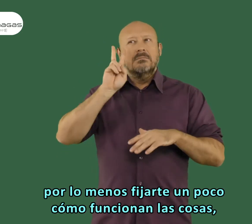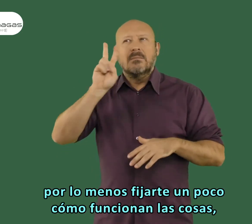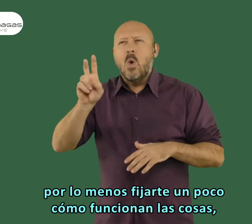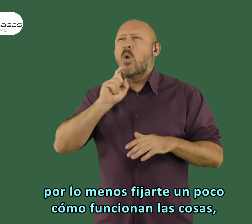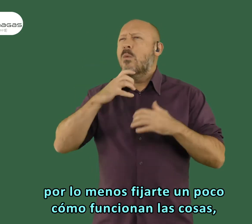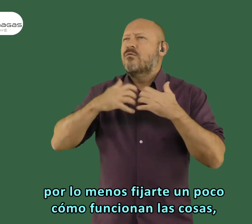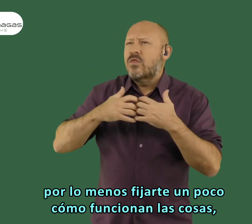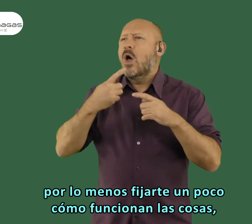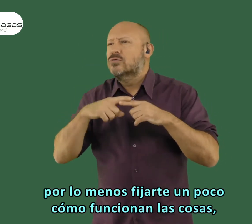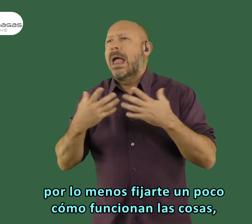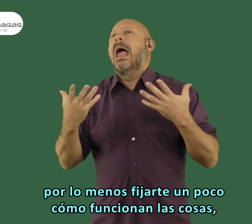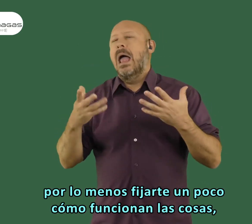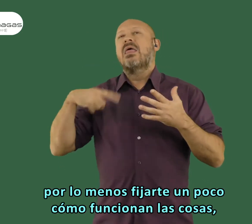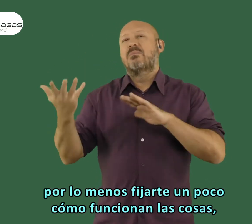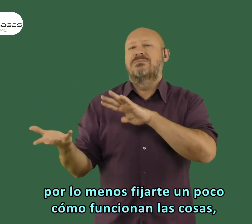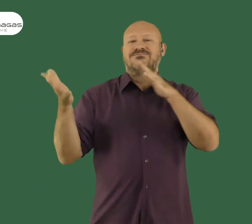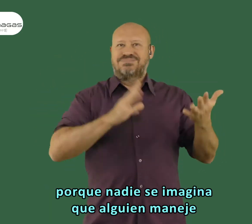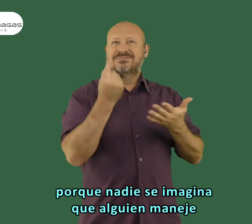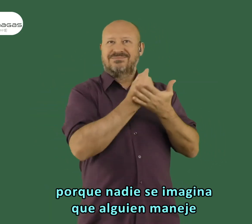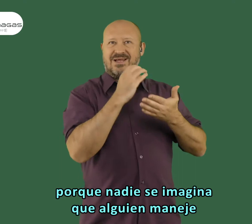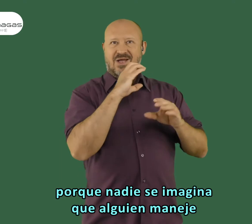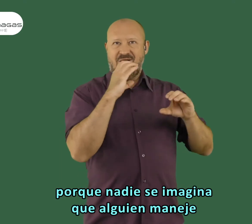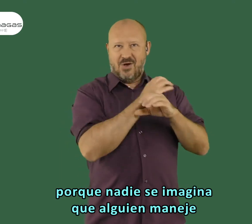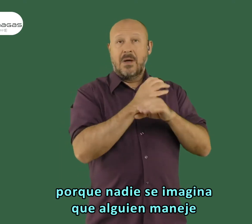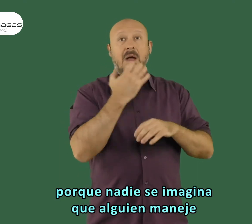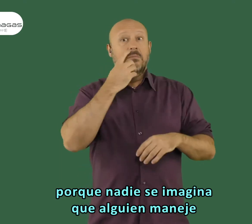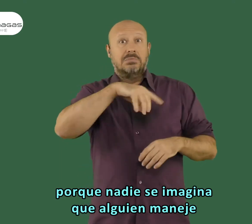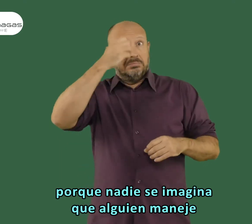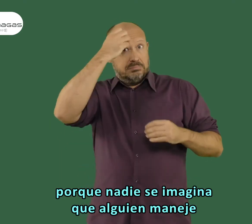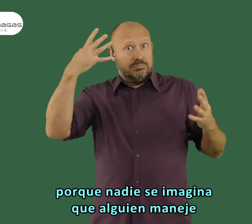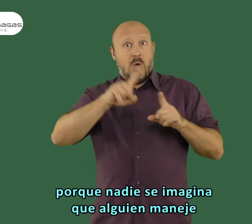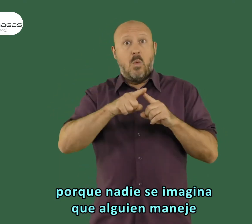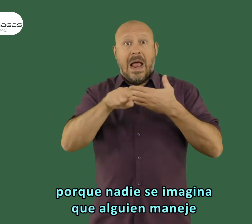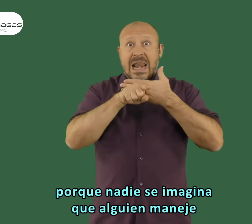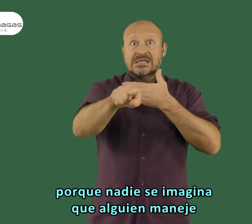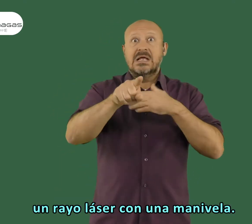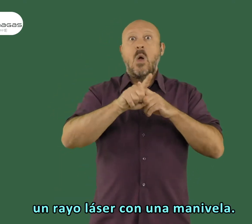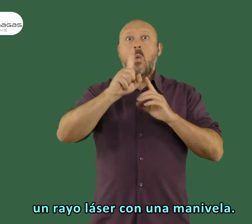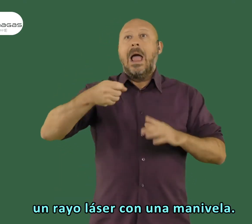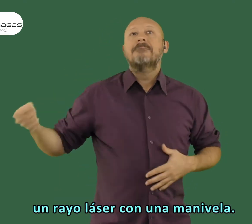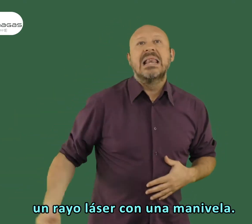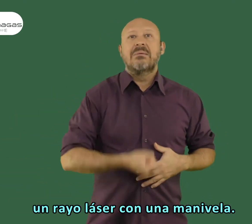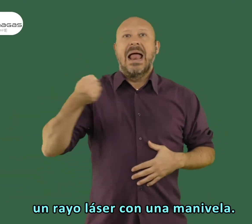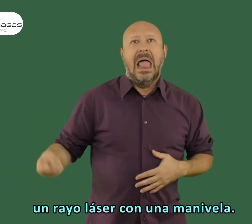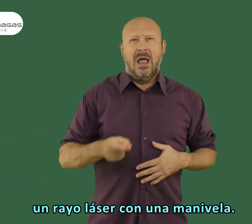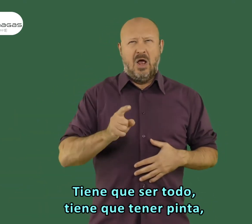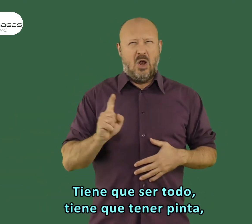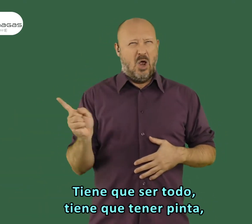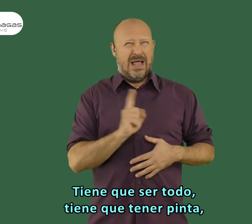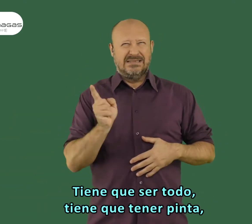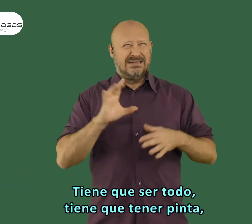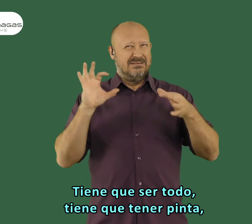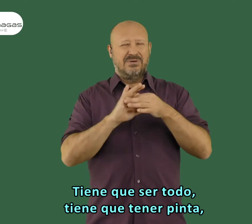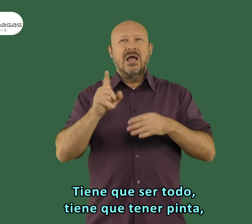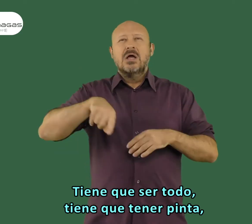base, o por lo menos fijarte un poco cómo funcionan las cosas. Porque nadie se imagina que alguien maneje un rayo láser con una manivela.